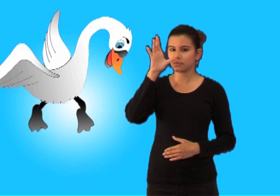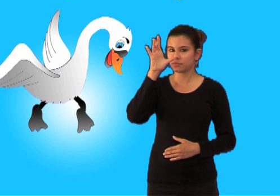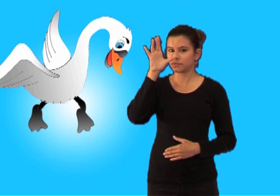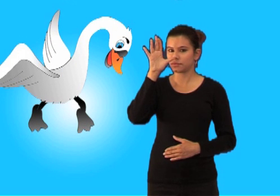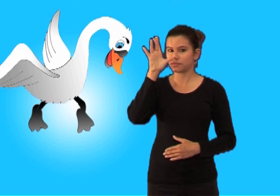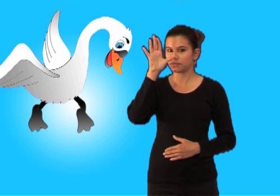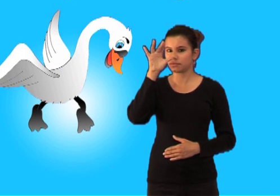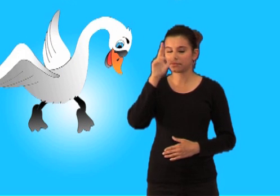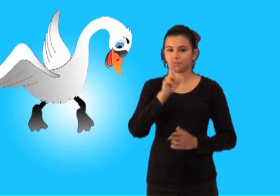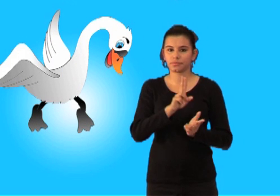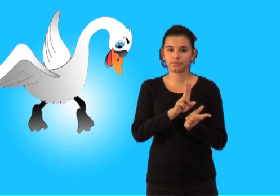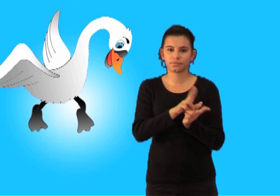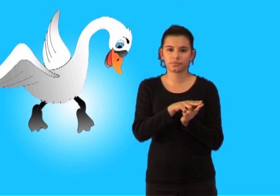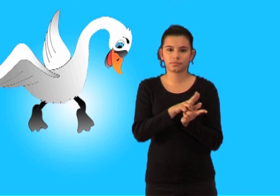RUŽNA PAČE